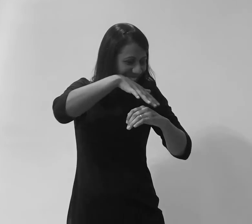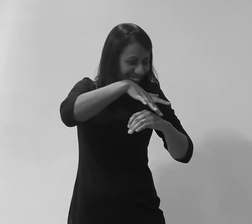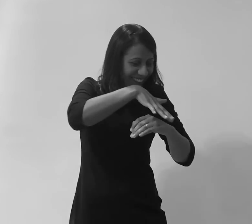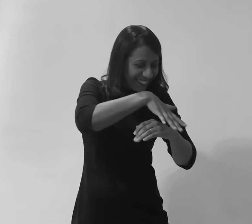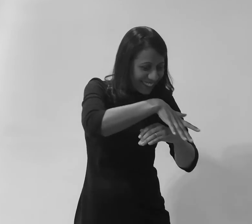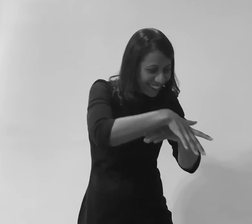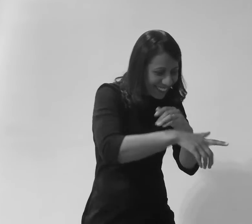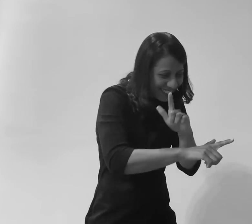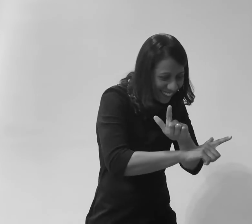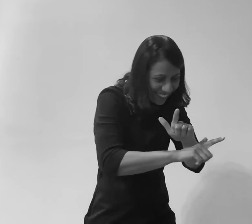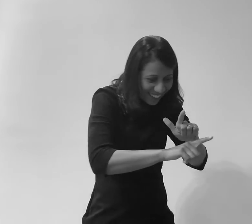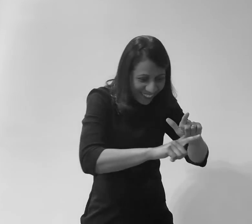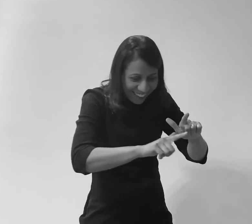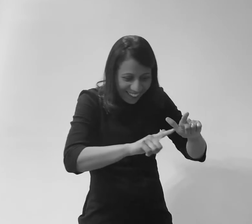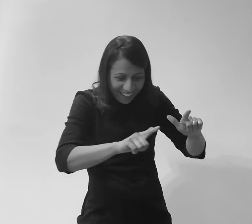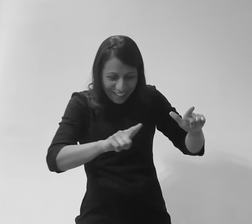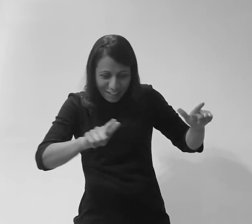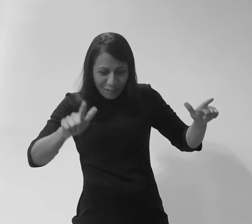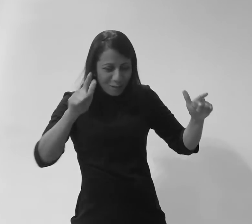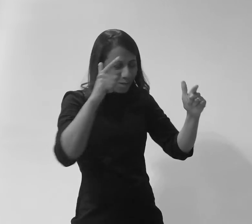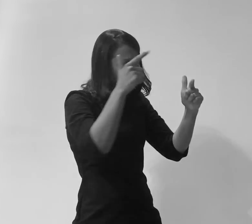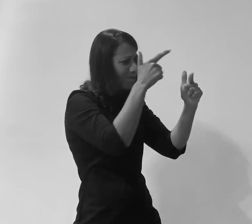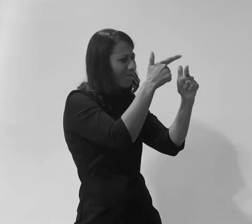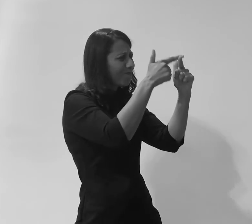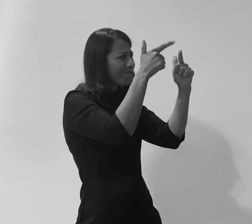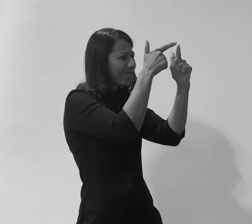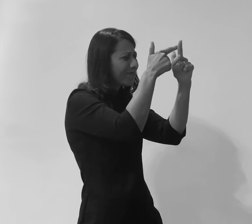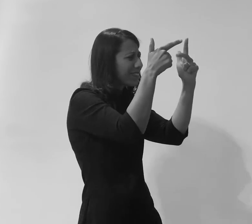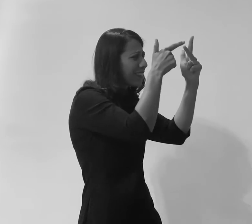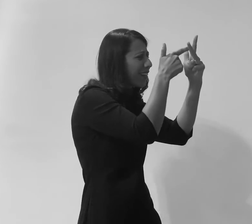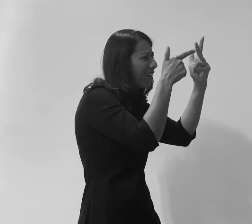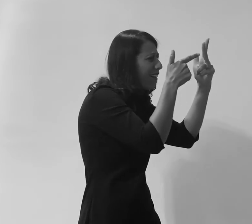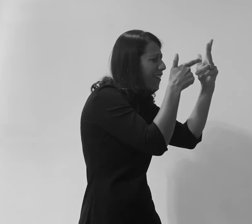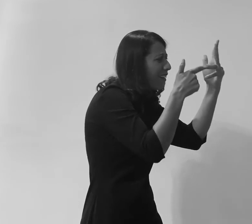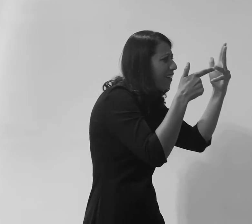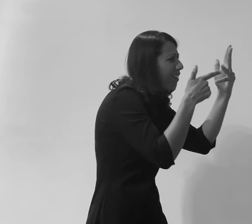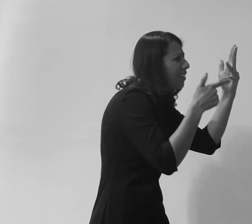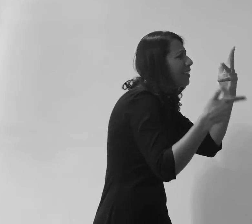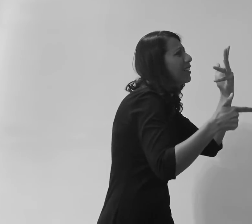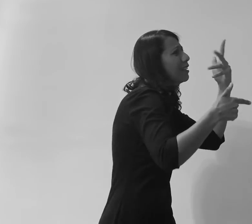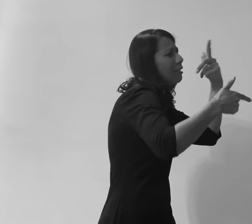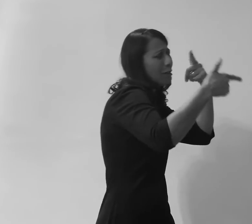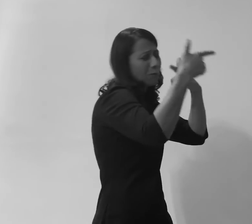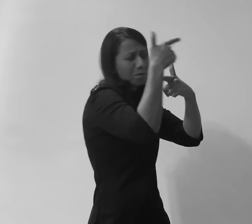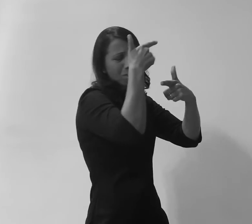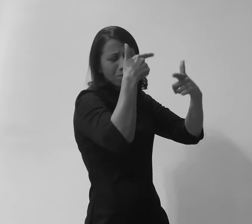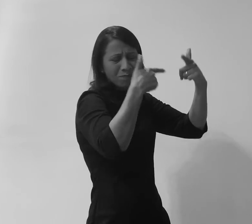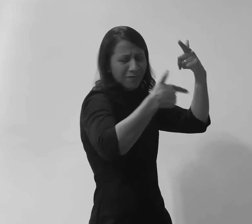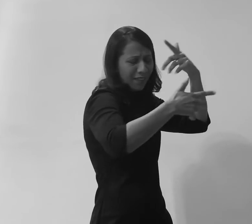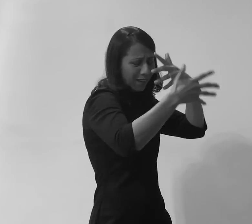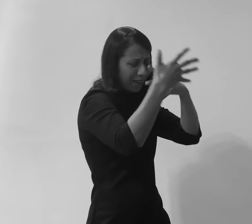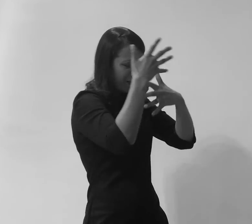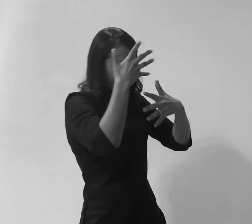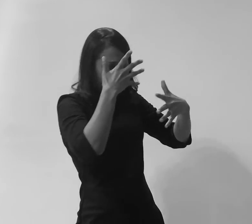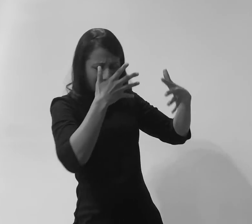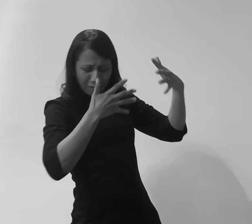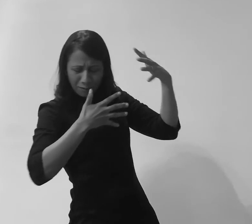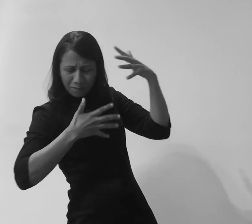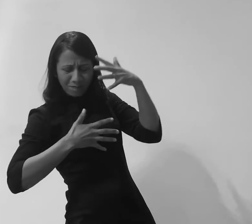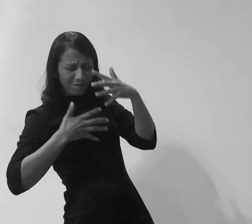Mas o deserto me cegou e sua voz não ouço